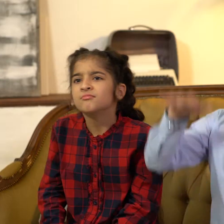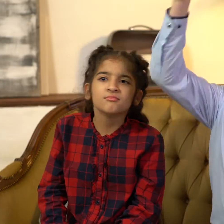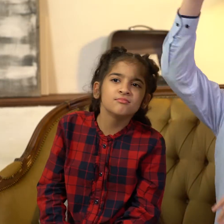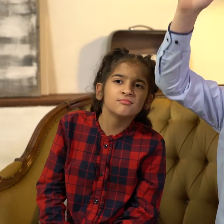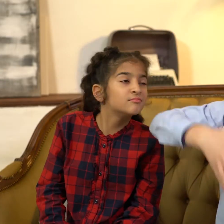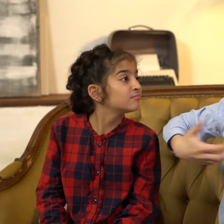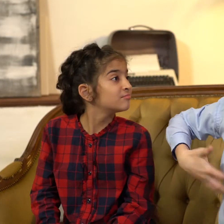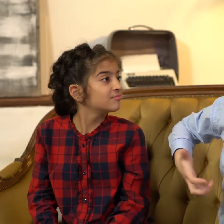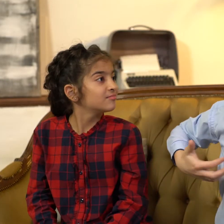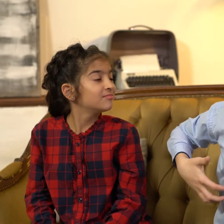Monkey.